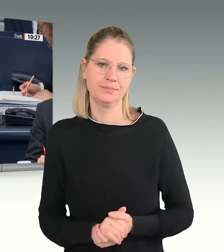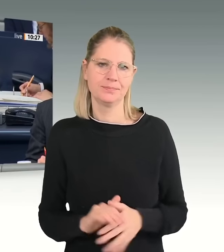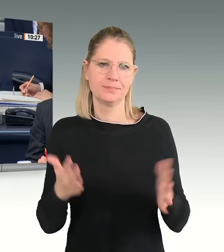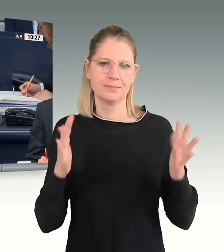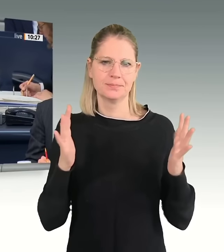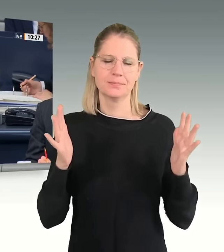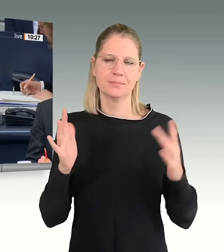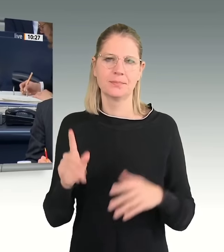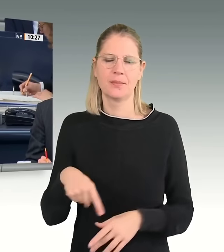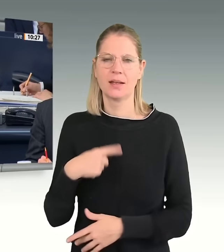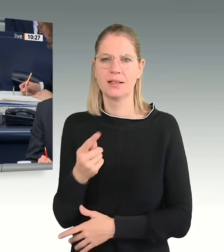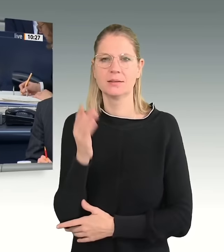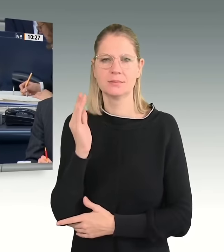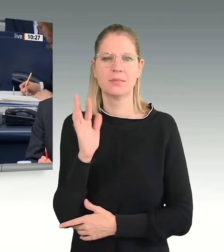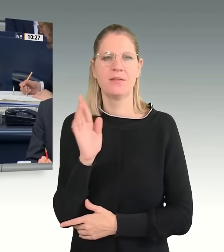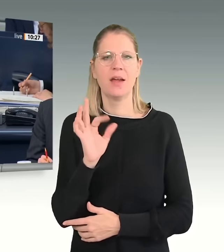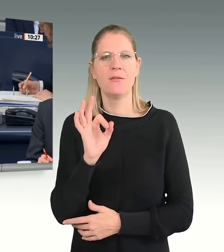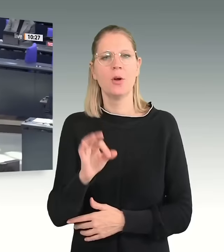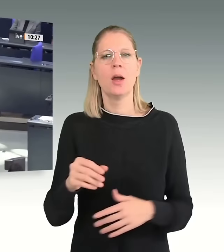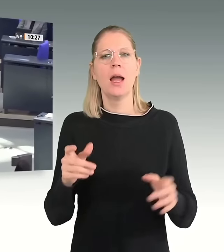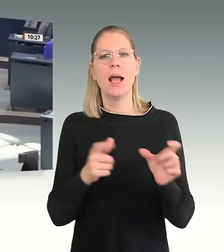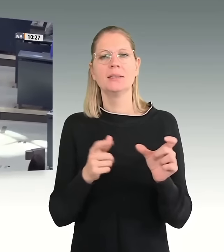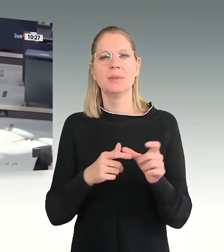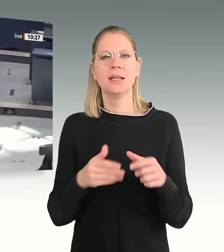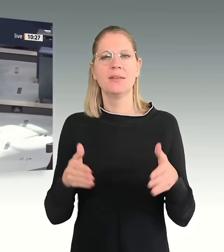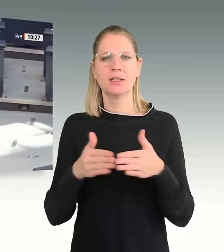Als Nächster hat das Wort für die SPD-Fraktion Rasha Nassar.